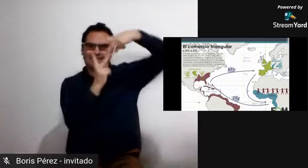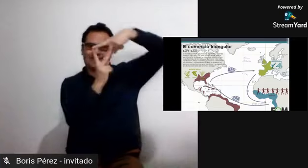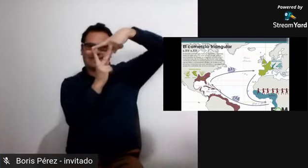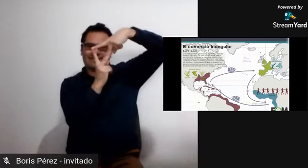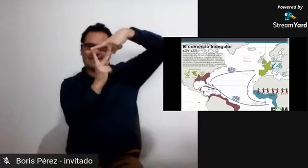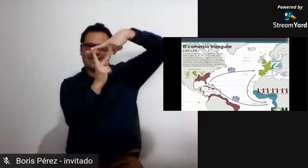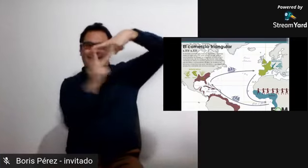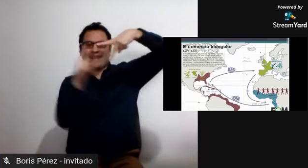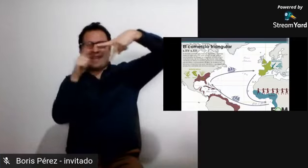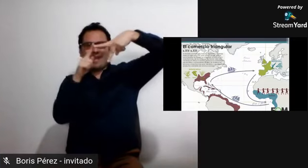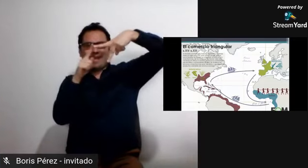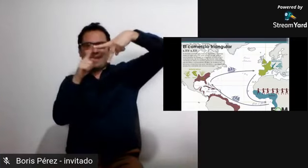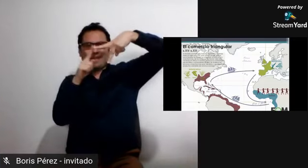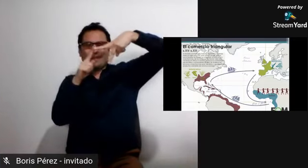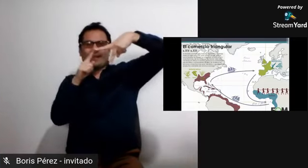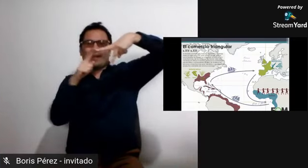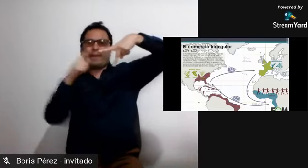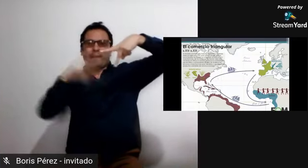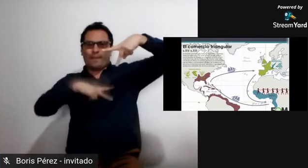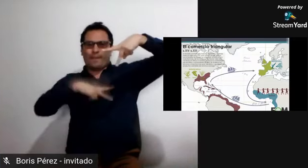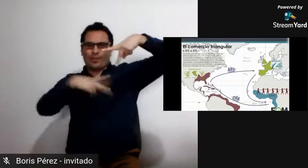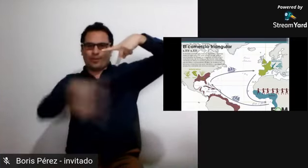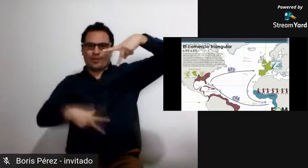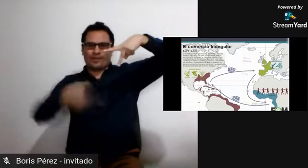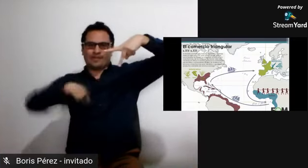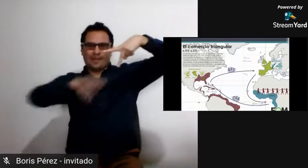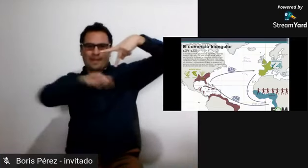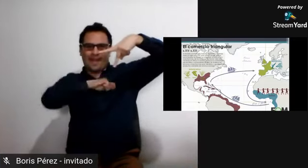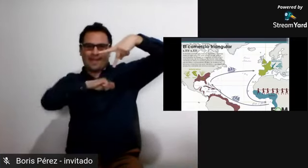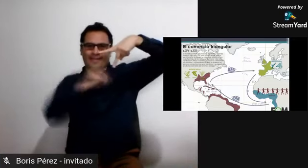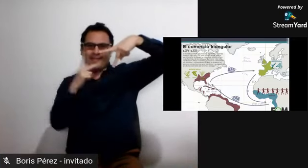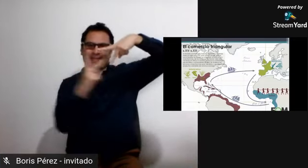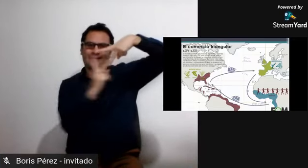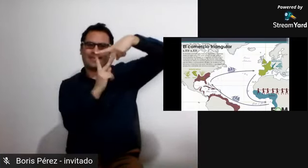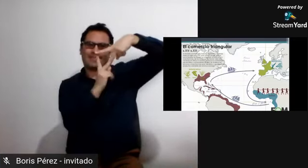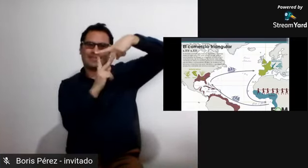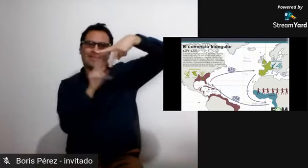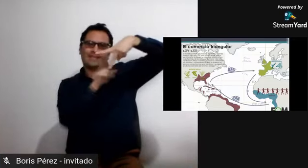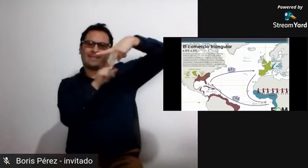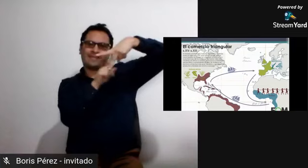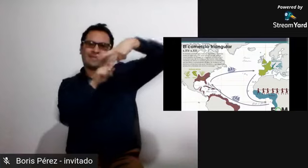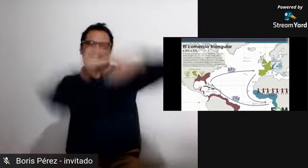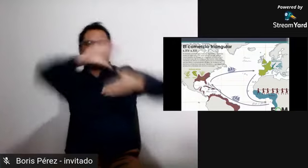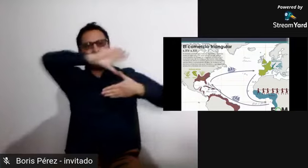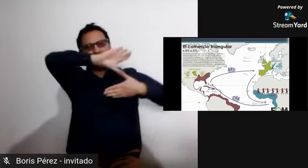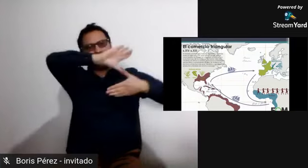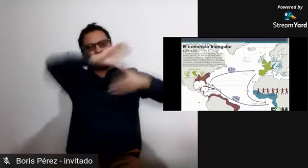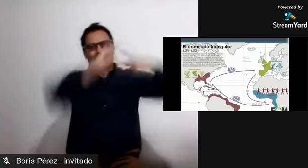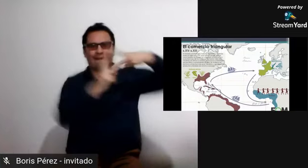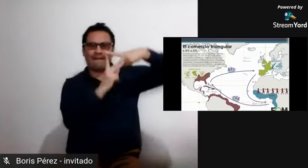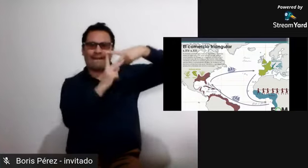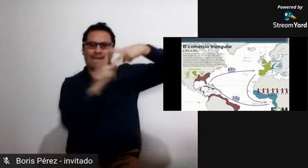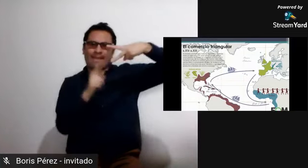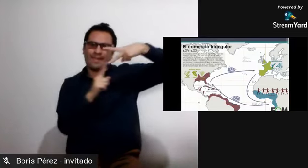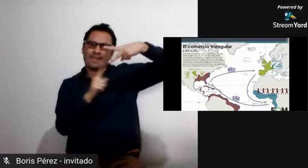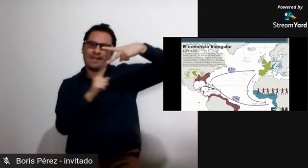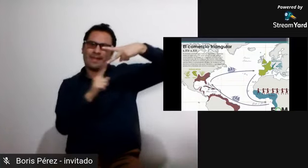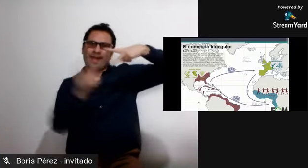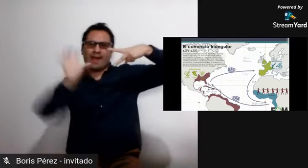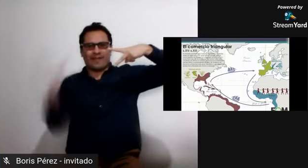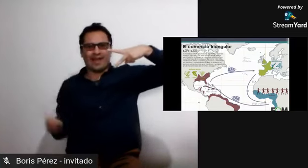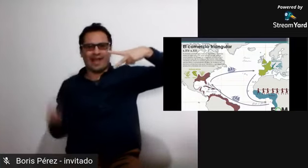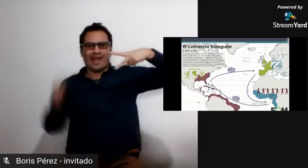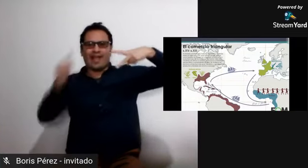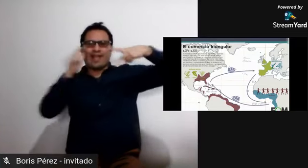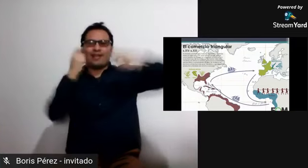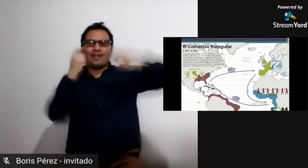que se empiece a dar todo este tema de la comercialización de los